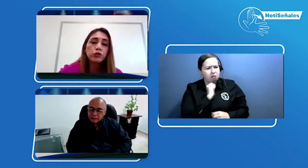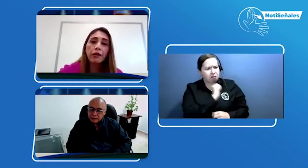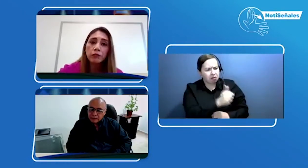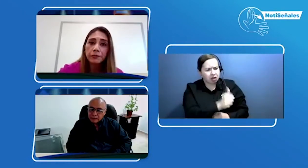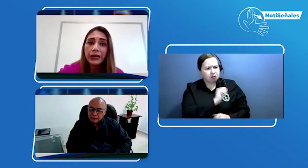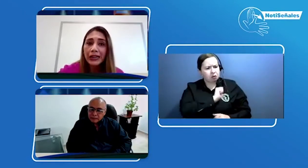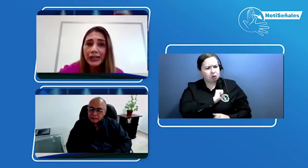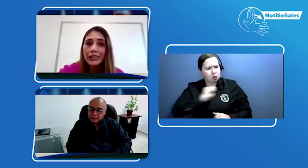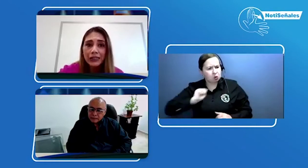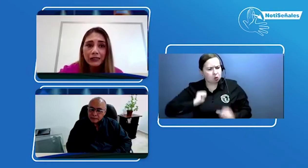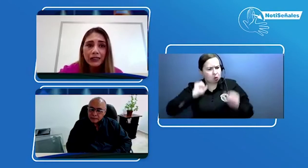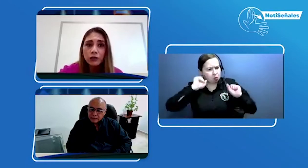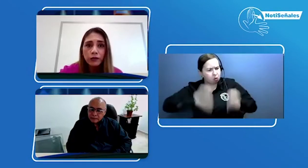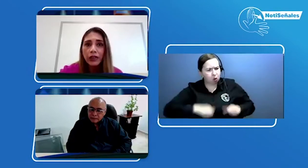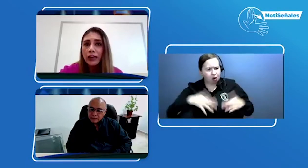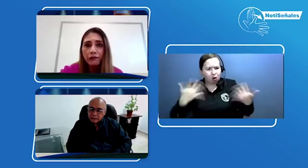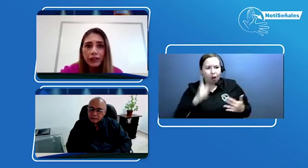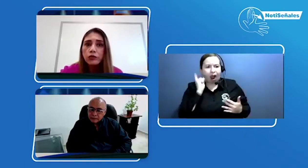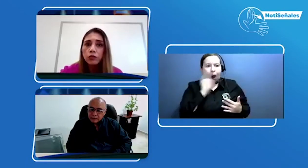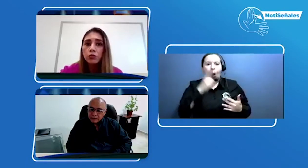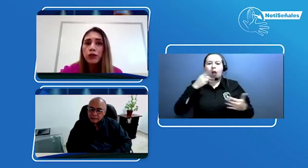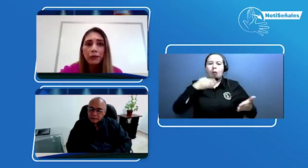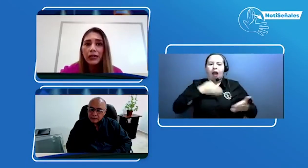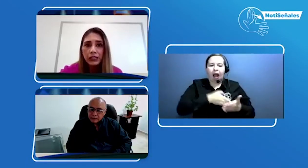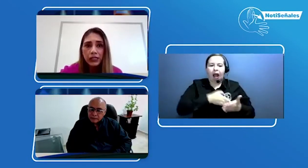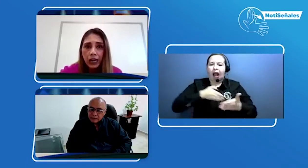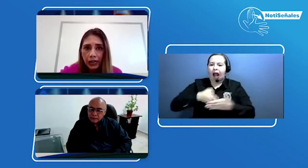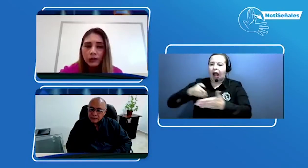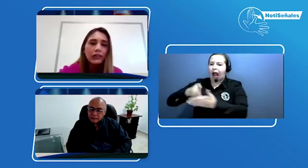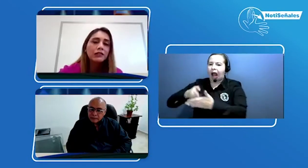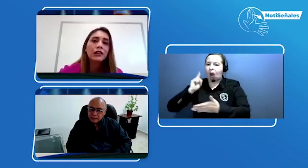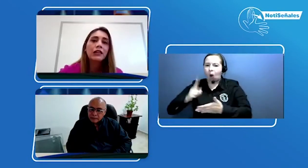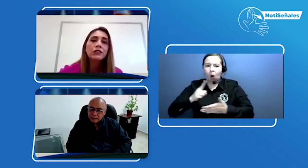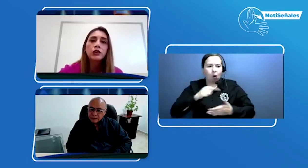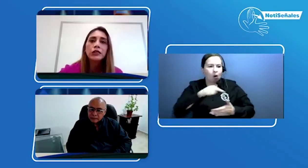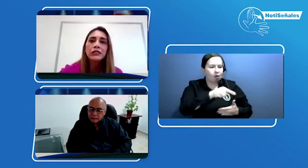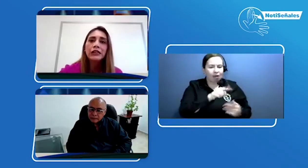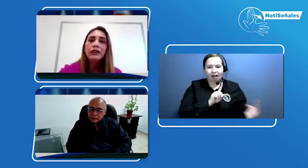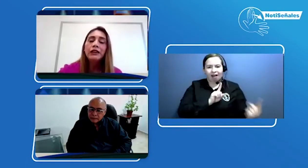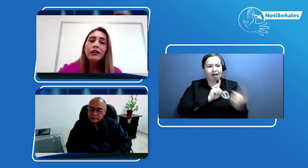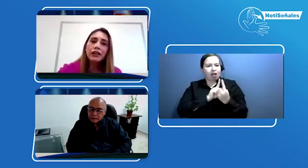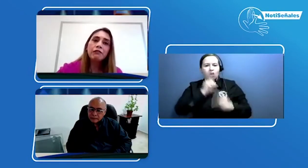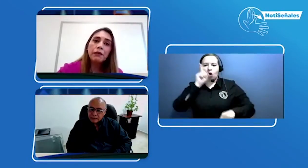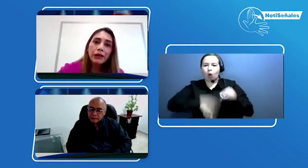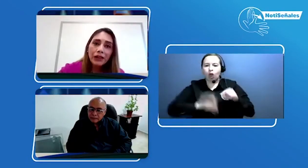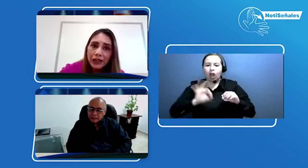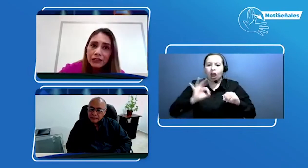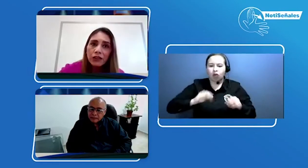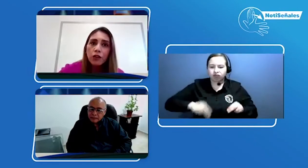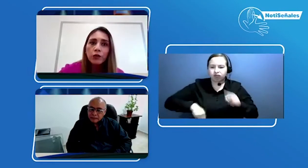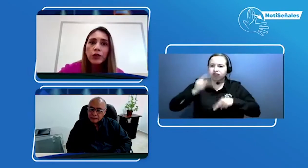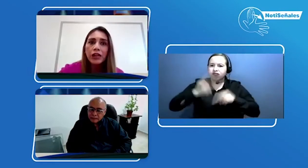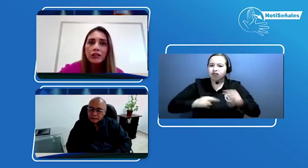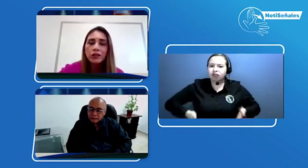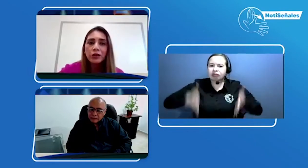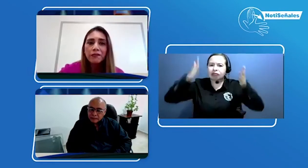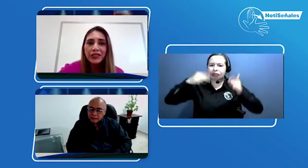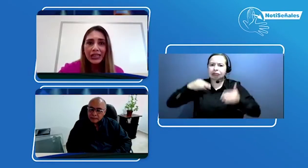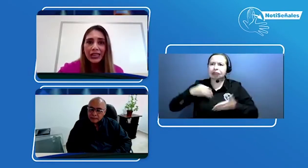que habíamos barreras de acceso en la infraestructura para llegar a nuestras instalaciones, que habían barreras de comunicación y que